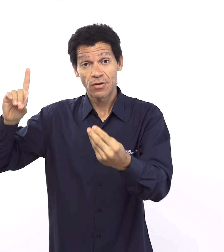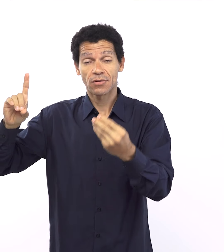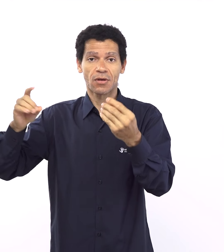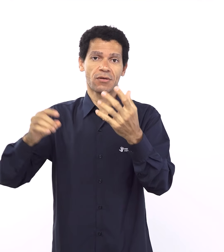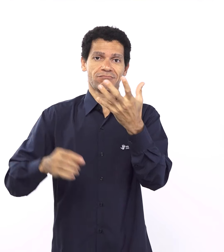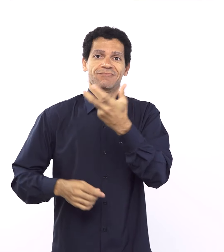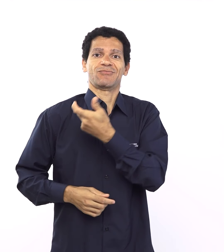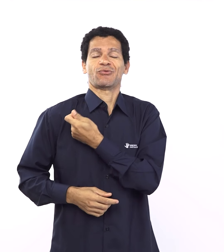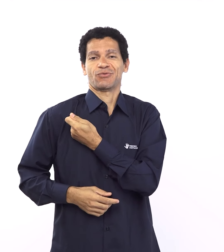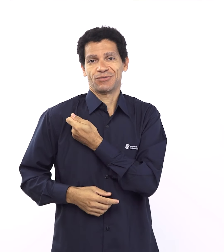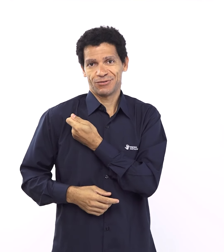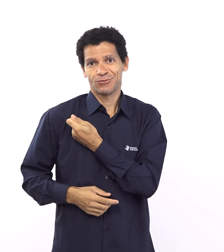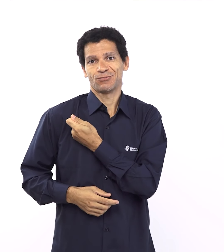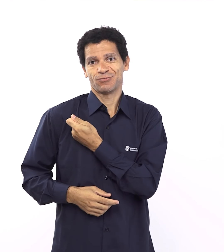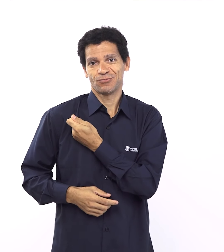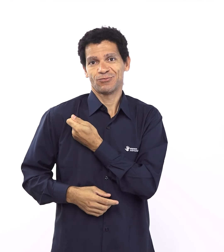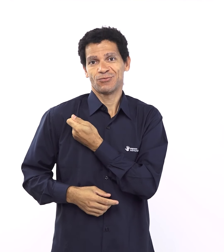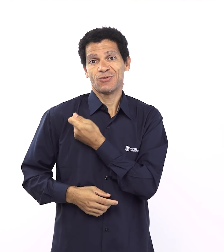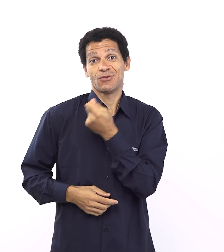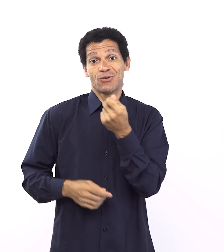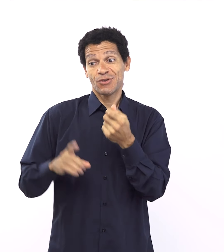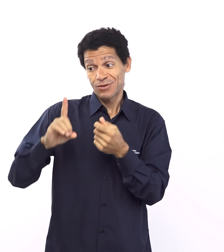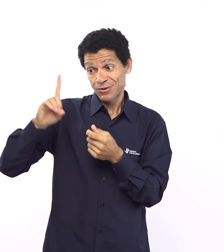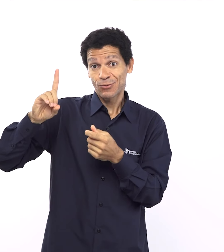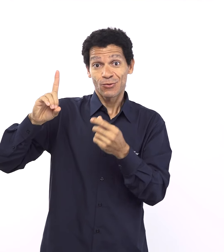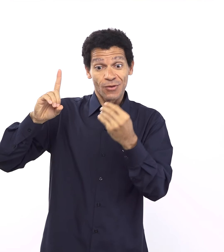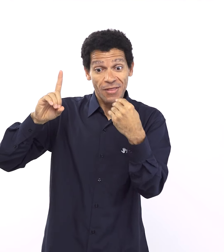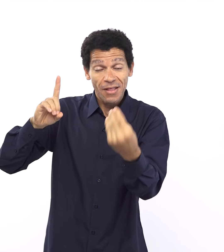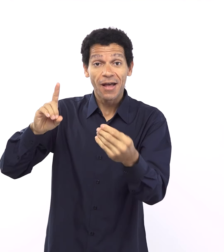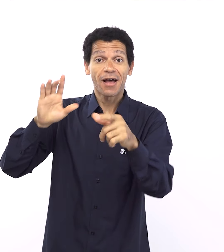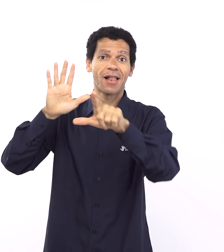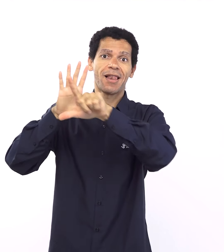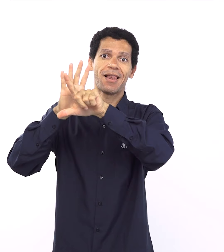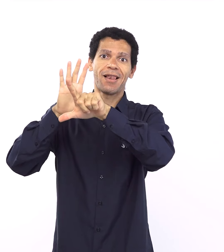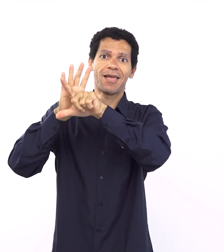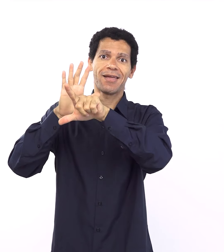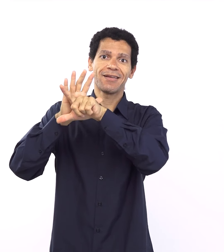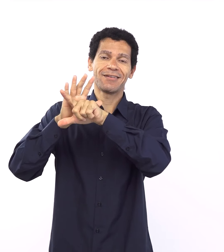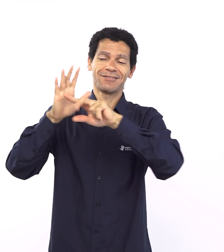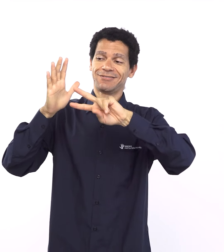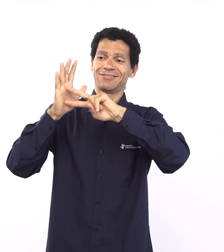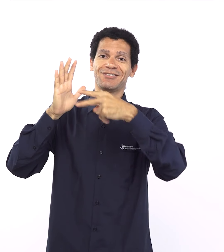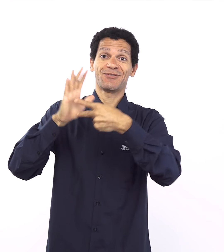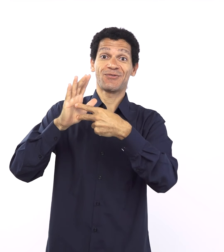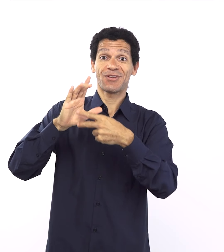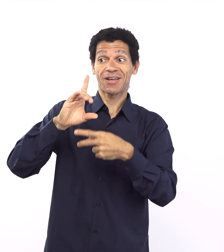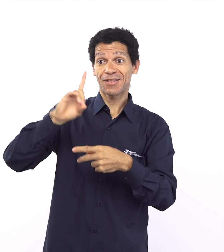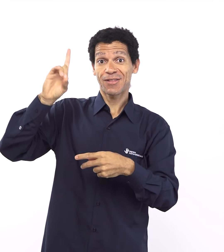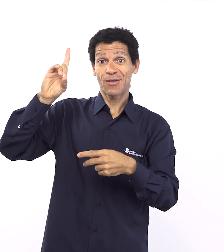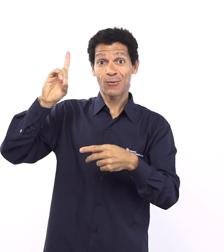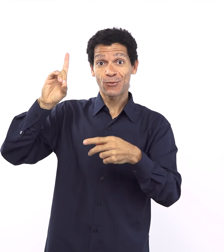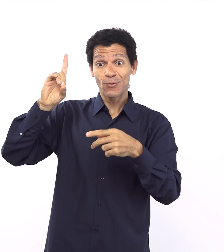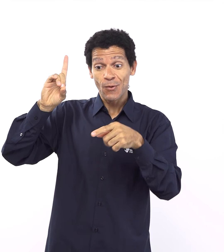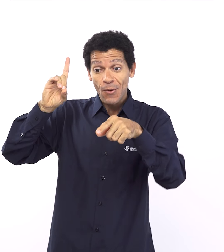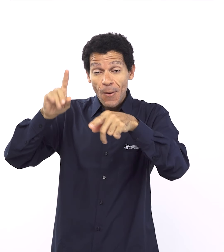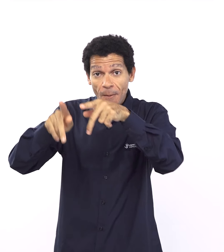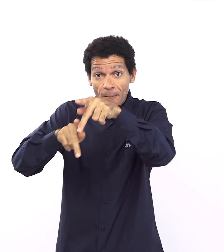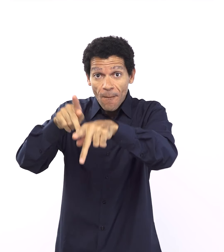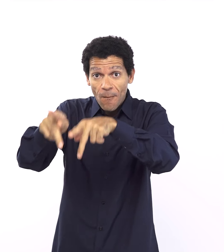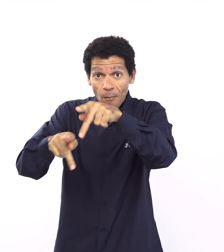liberto já já tendo recebido a sua graça ou seja guardar a lei não é uma condição para ser